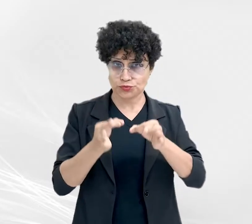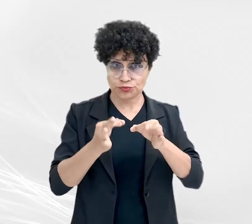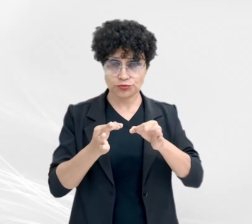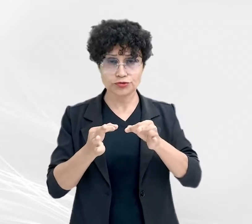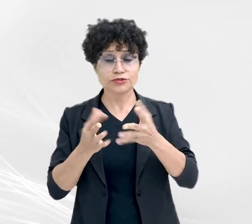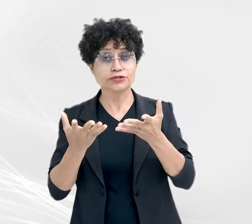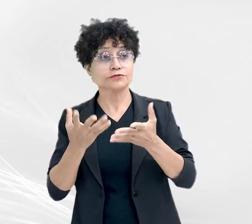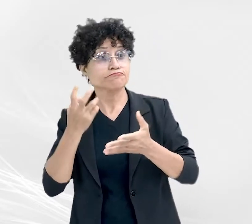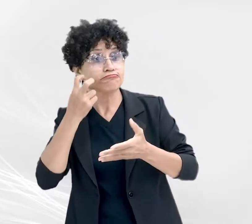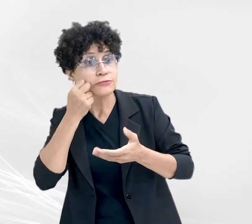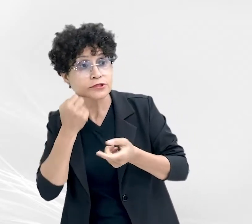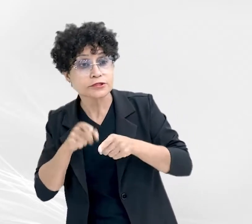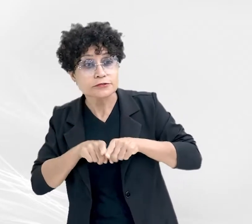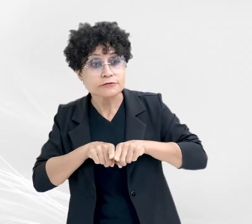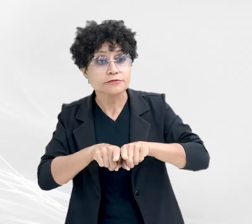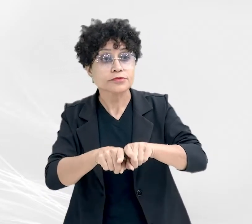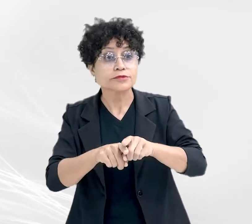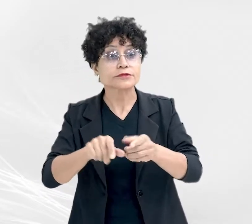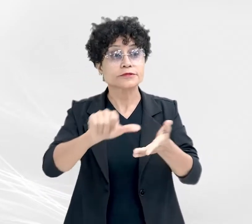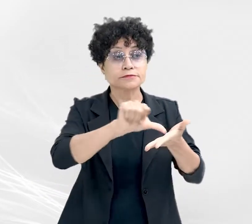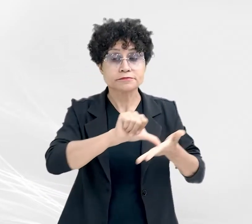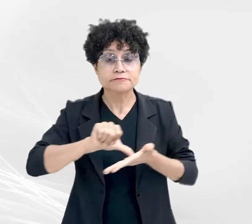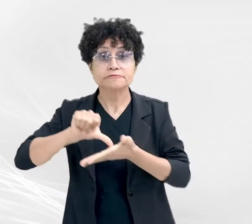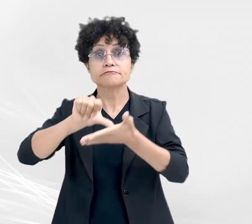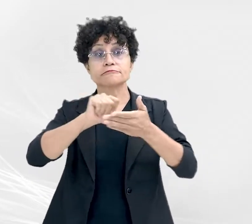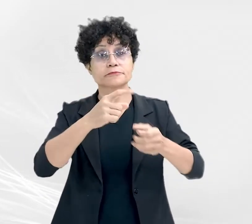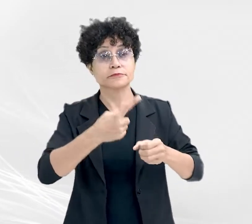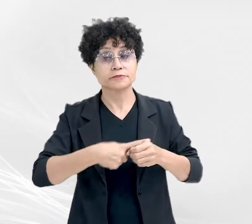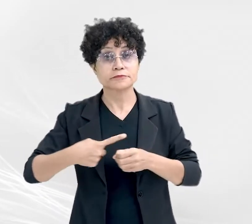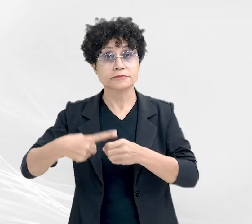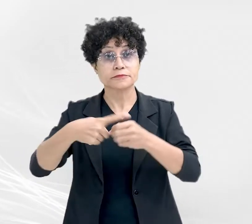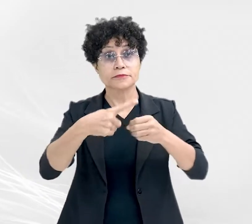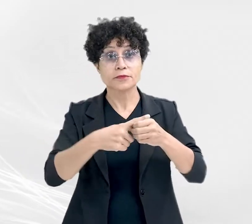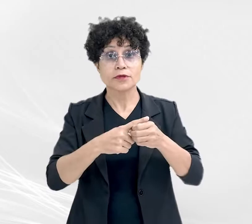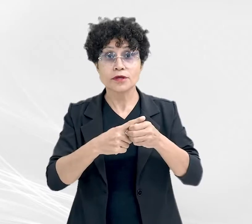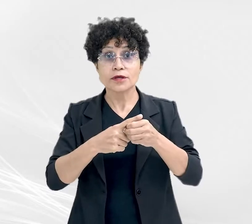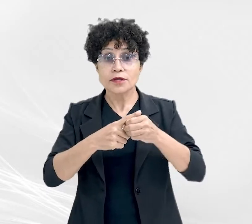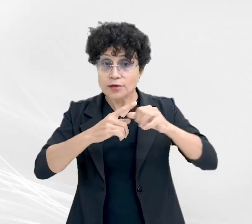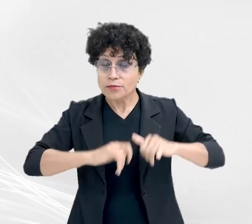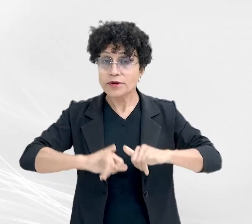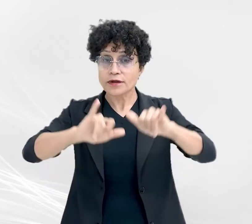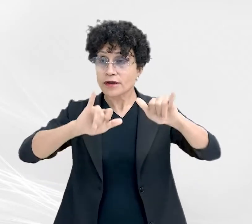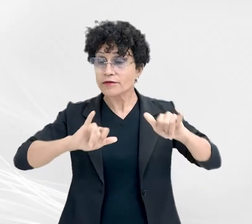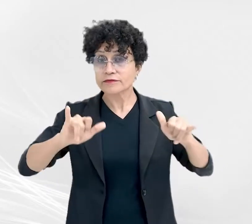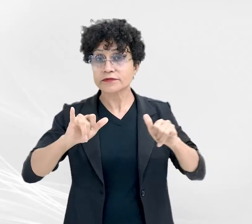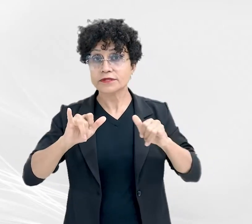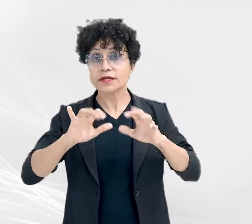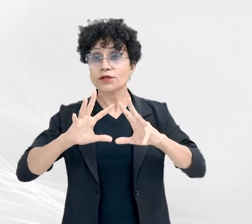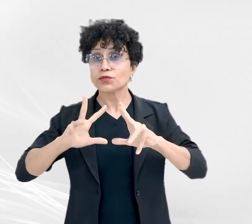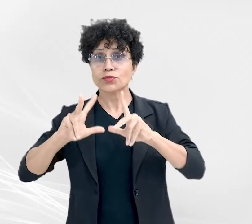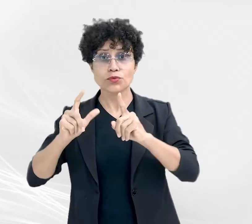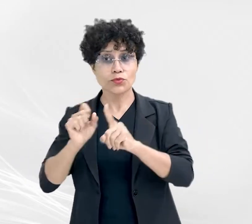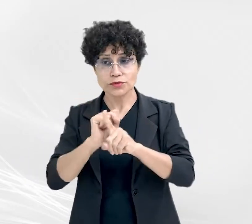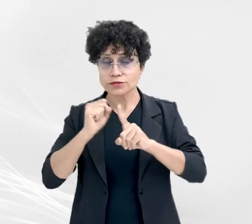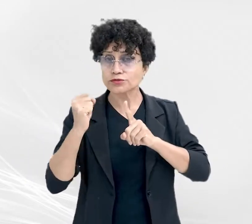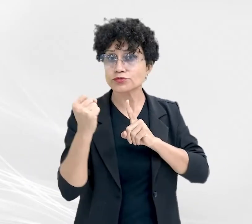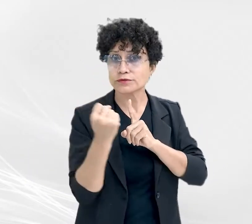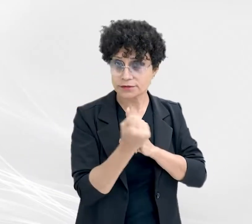a buscar parcerias com os órgãos municipais para a mobilização da sociedade em torno do assunto. A